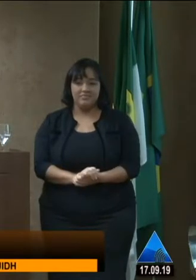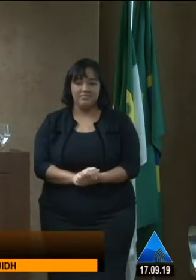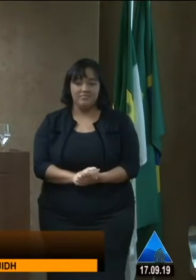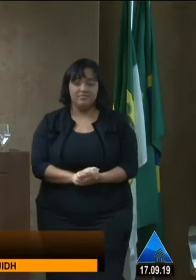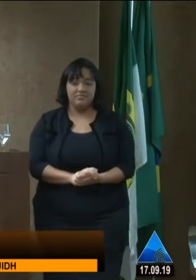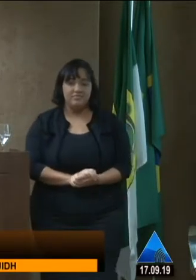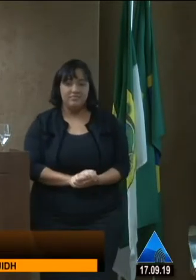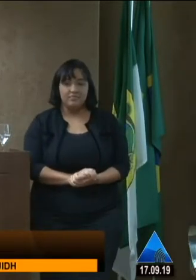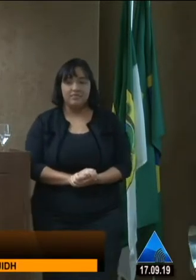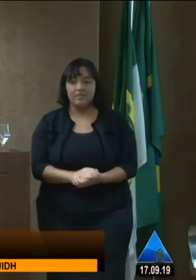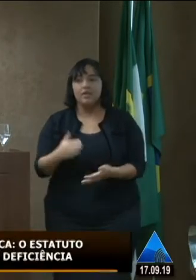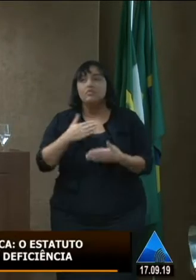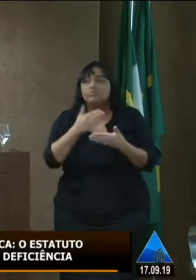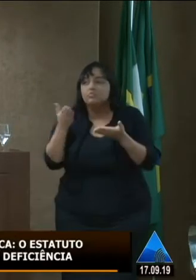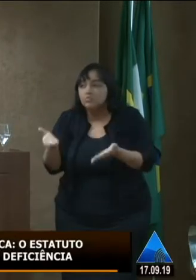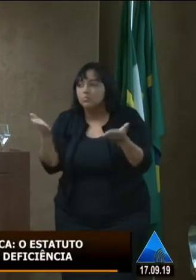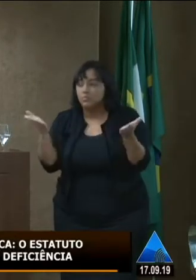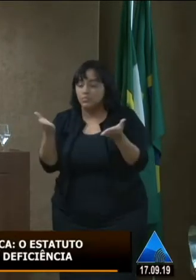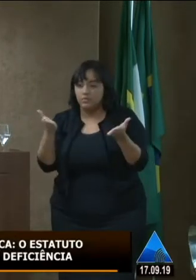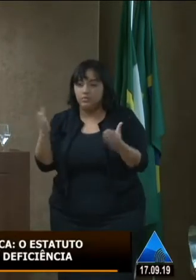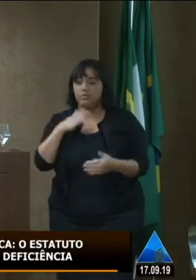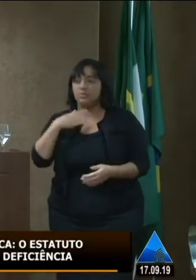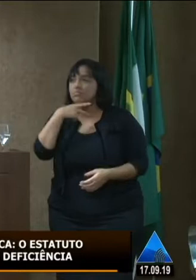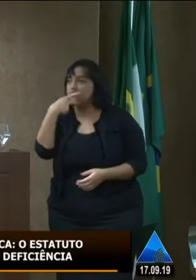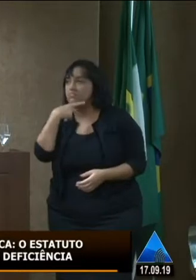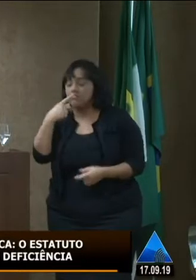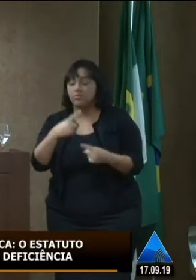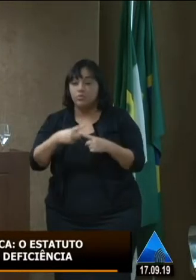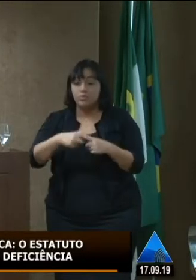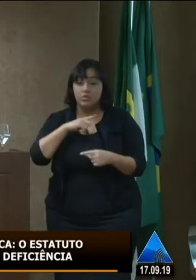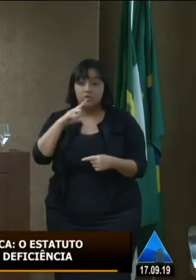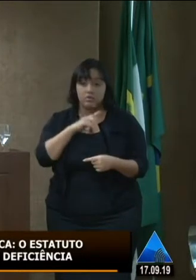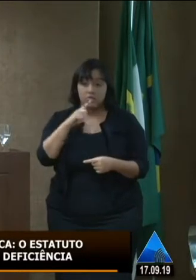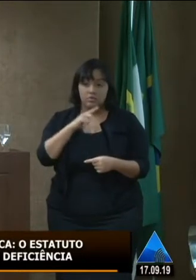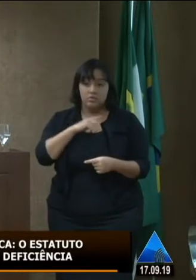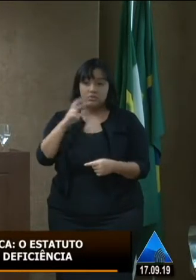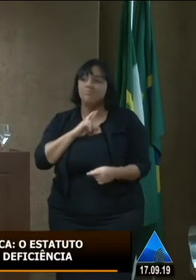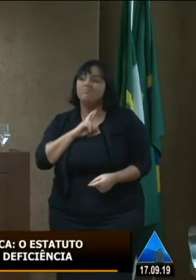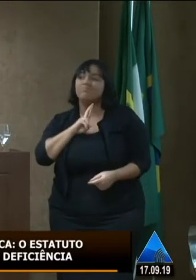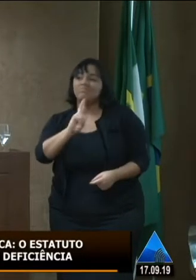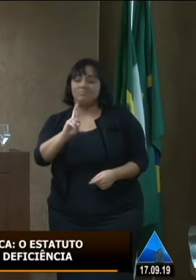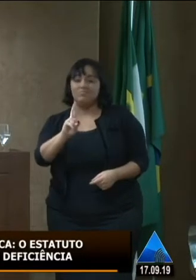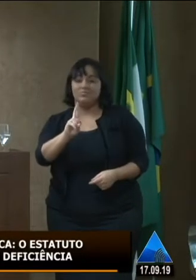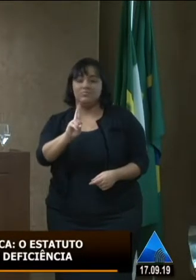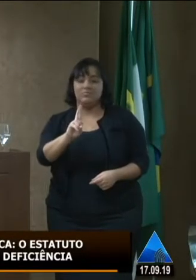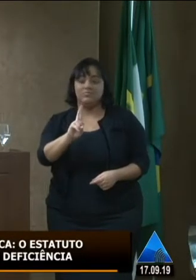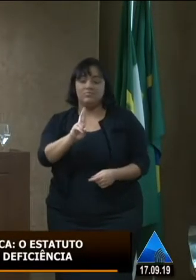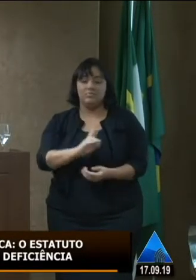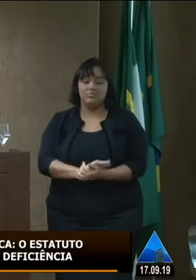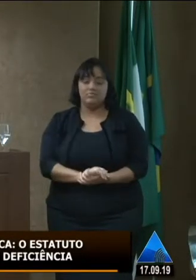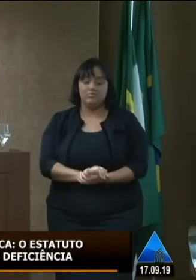e esse cumprimento meus senhores abre a minha fala porque eu tenho aqui a responsabilidade imensa senhor presidente